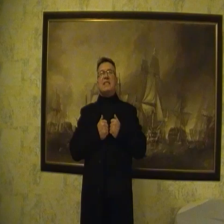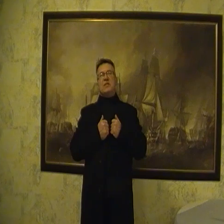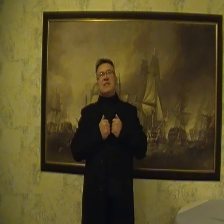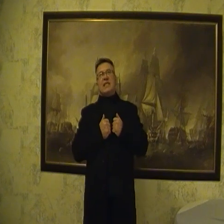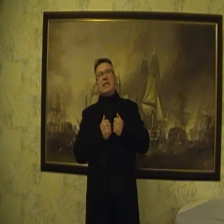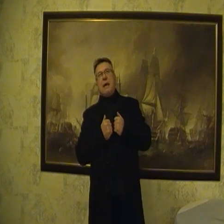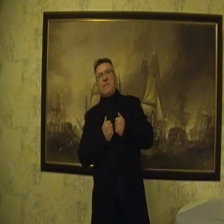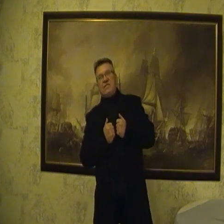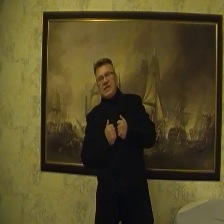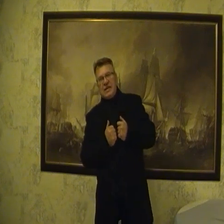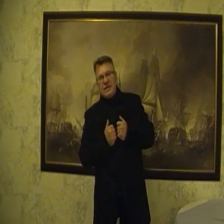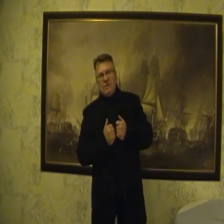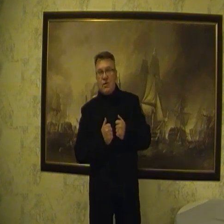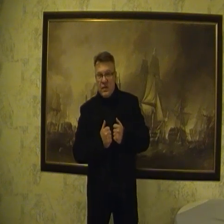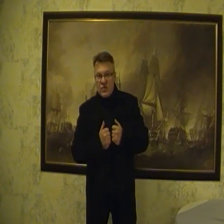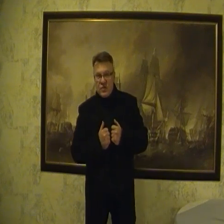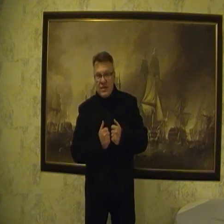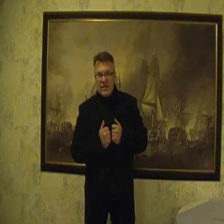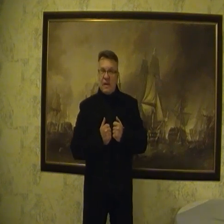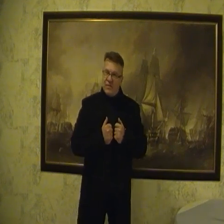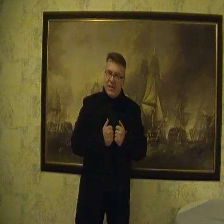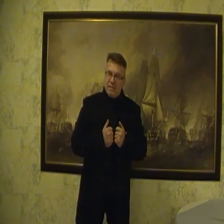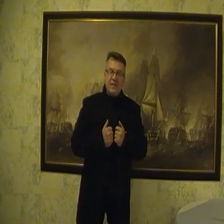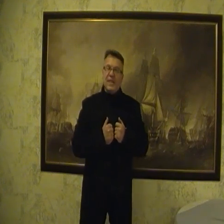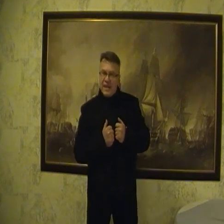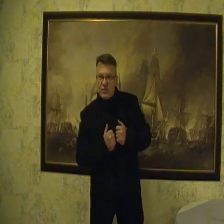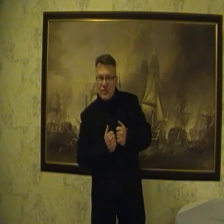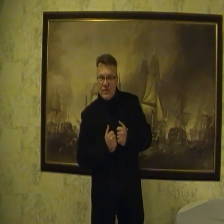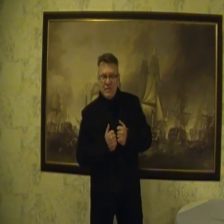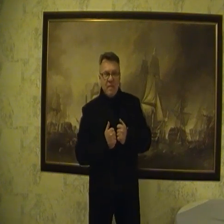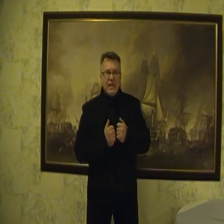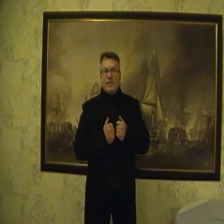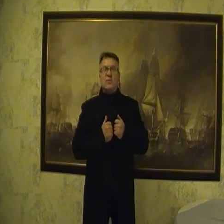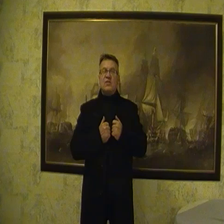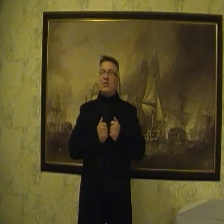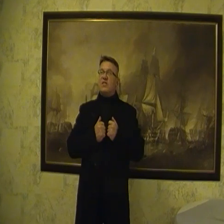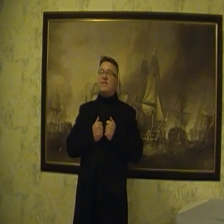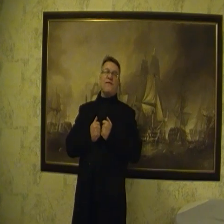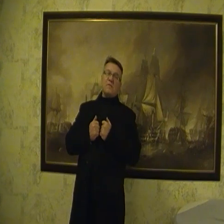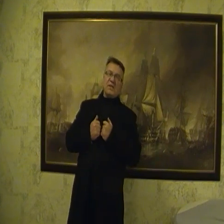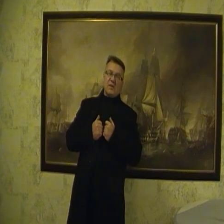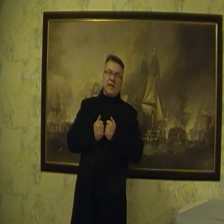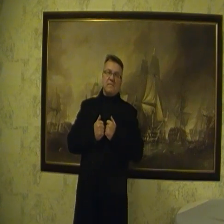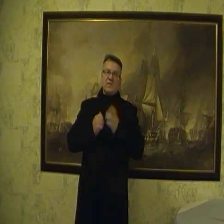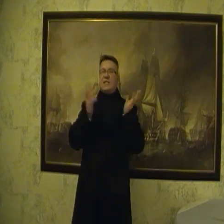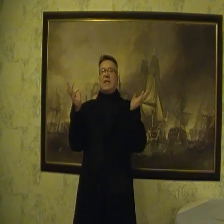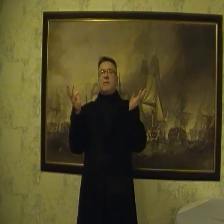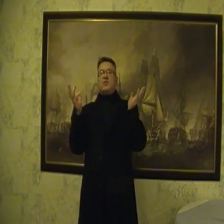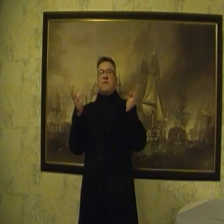znajdziemy taki pewien promierz. Sprawdziar, papierek lakmusowy. Jak rozpoznać dezinformatora? To jest najlepsze.